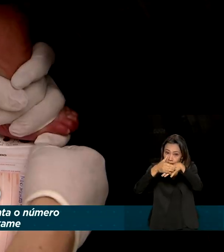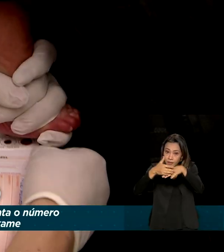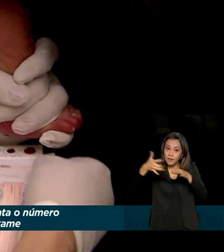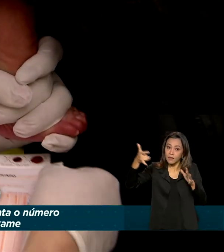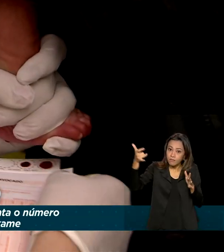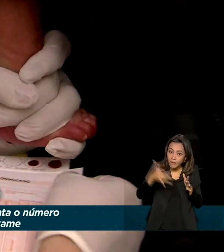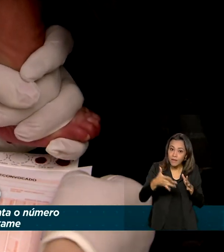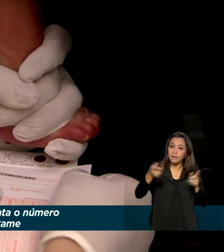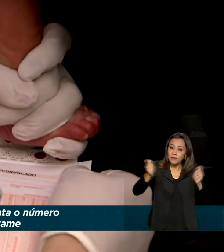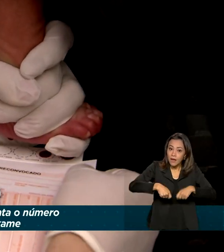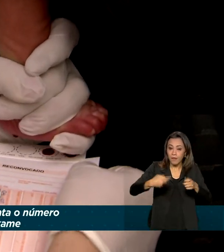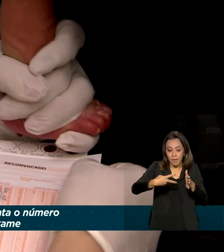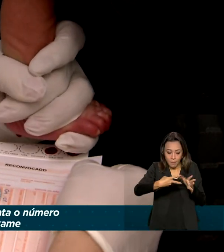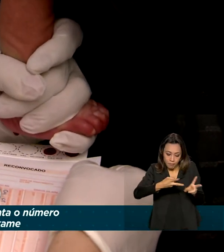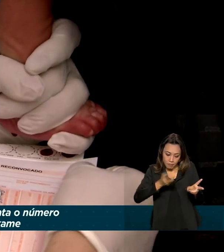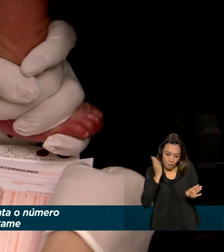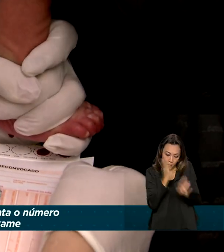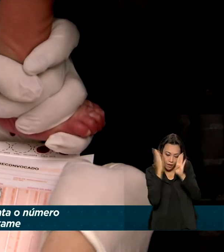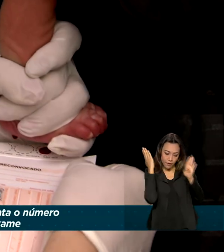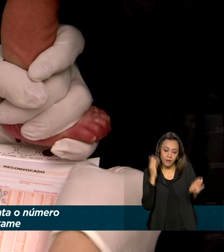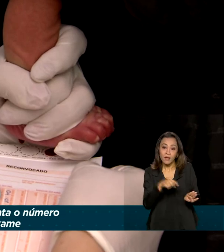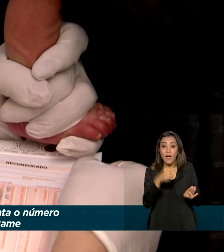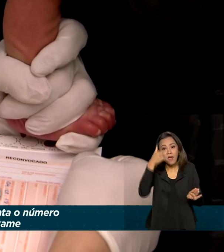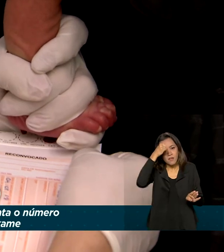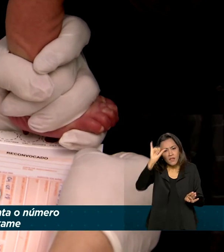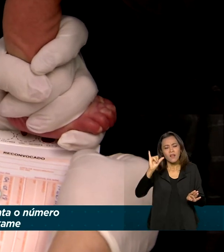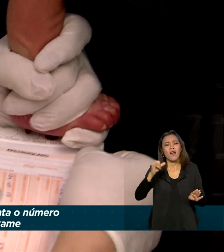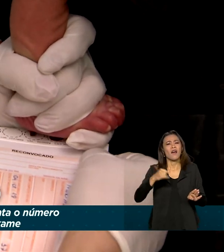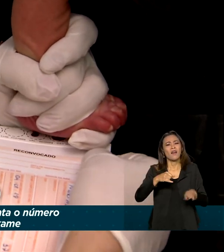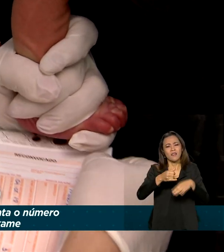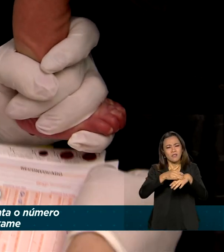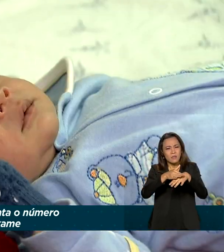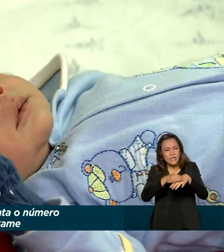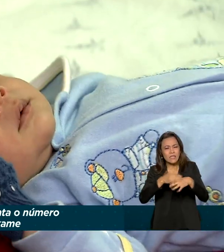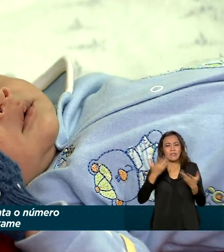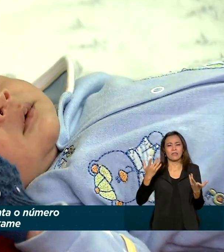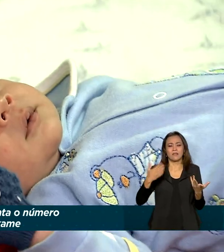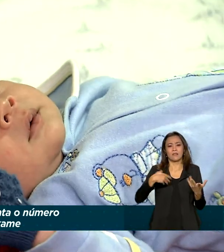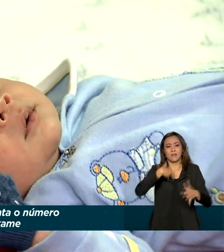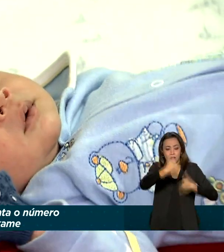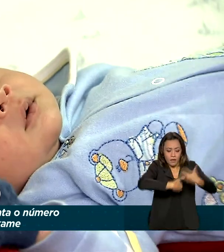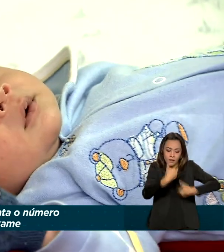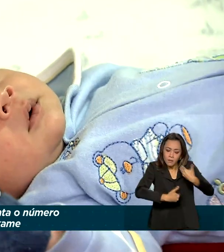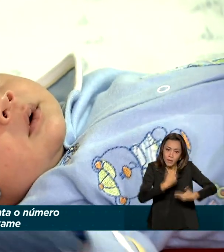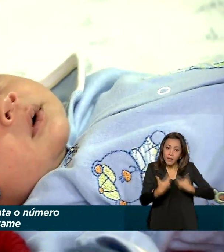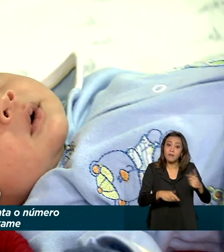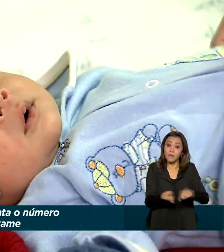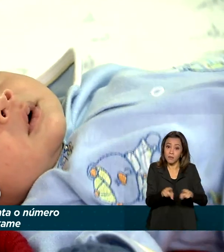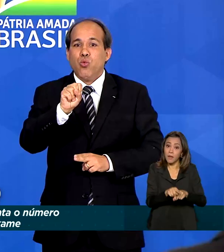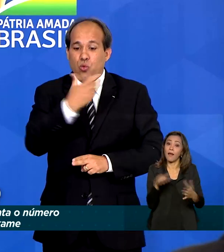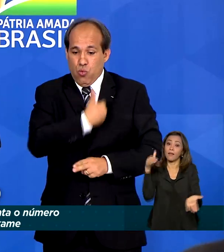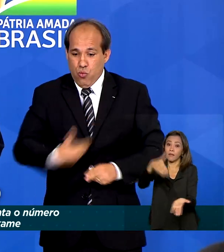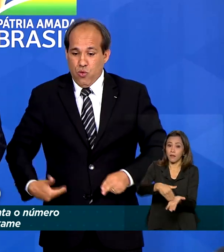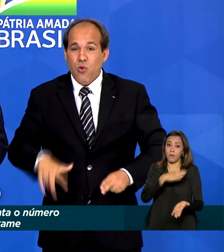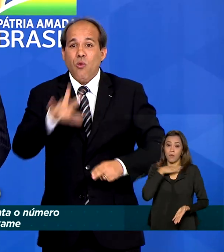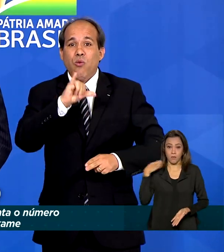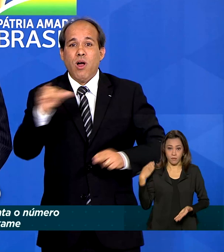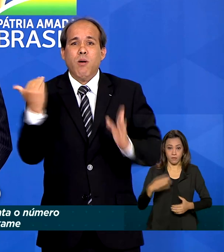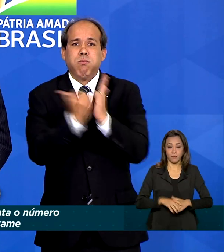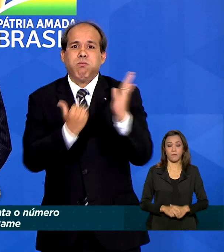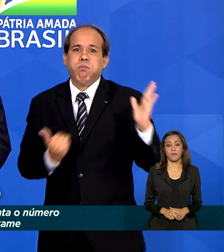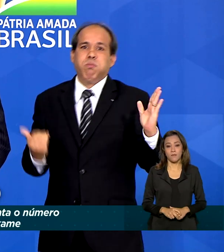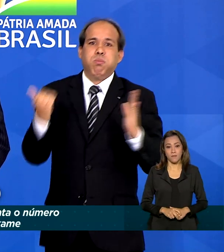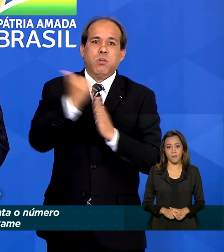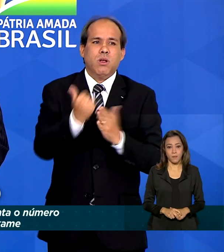Isso vai permitir tratamento precoce, evitar sequelas irreversíveis e até mesmo a morte de bebês. Ampliar